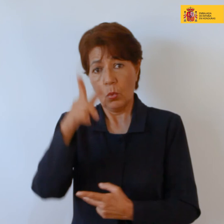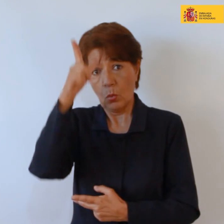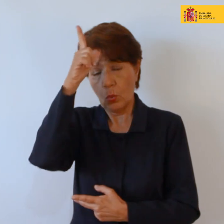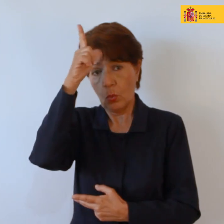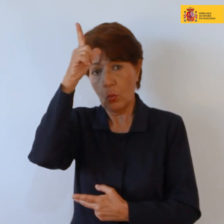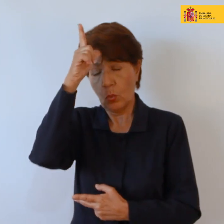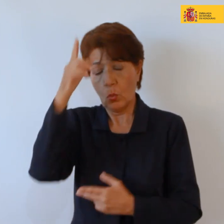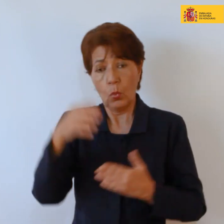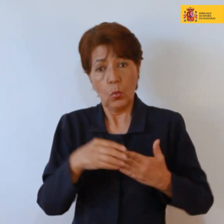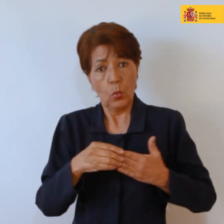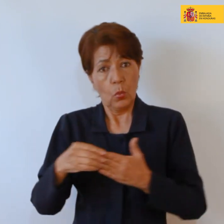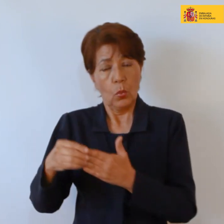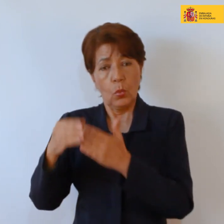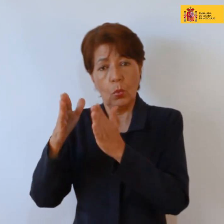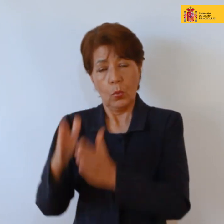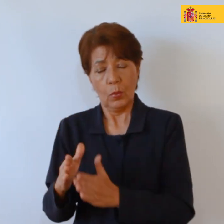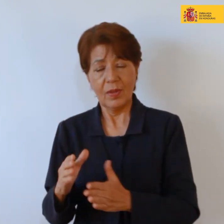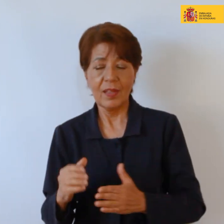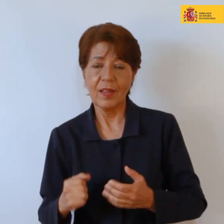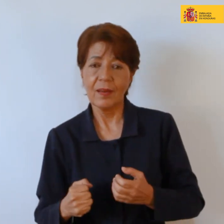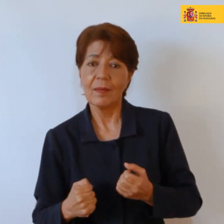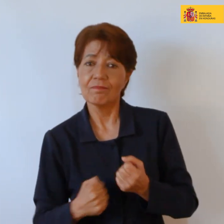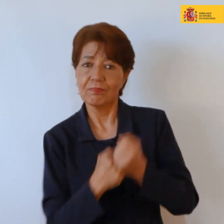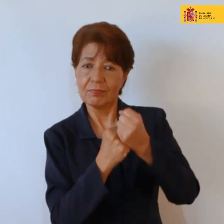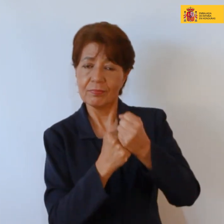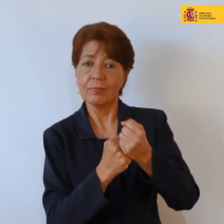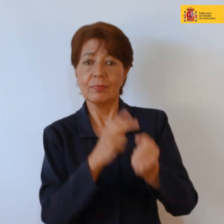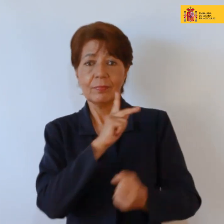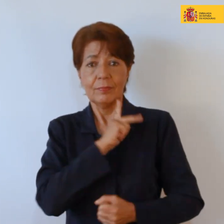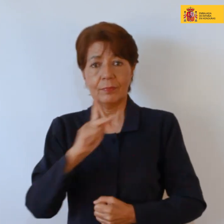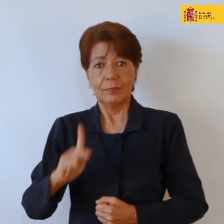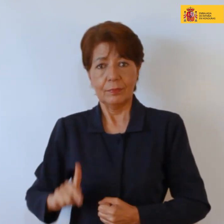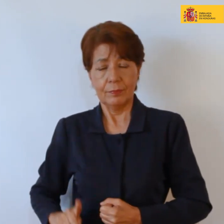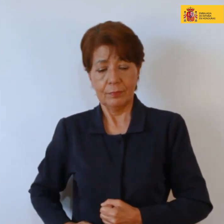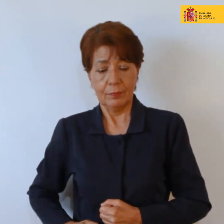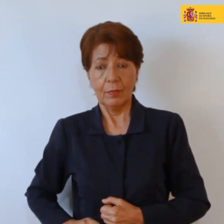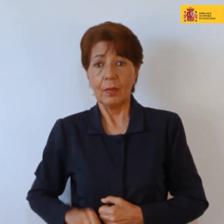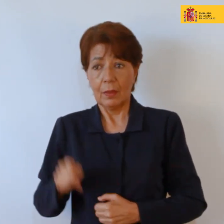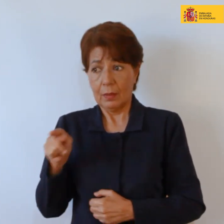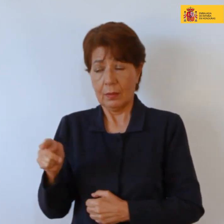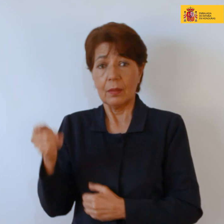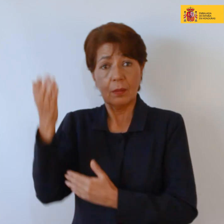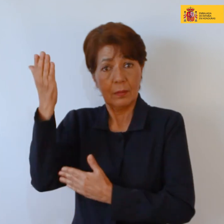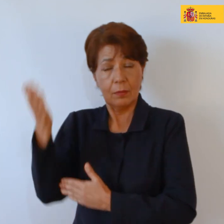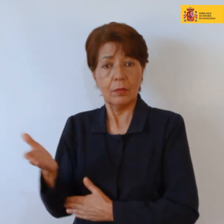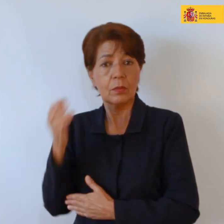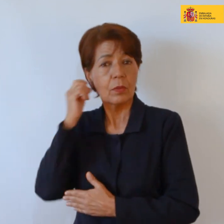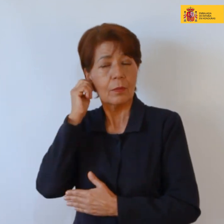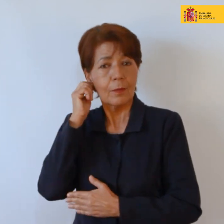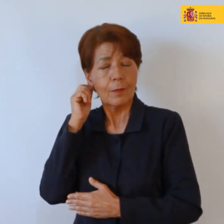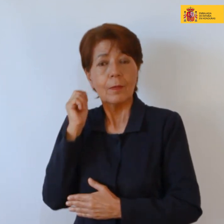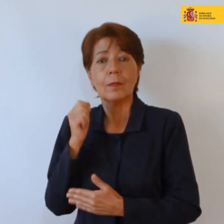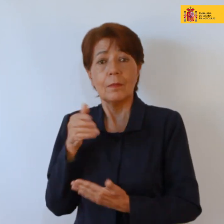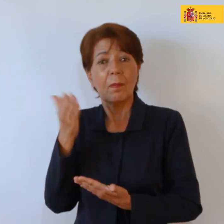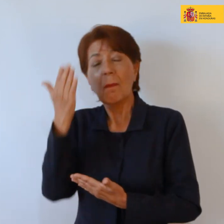el gran aliado de la princesa entonces ella es conocida por expulsar